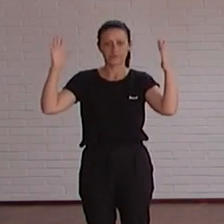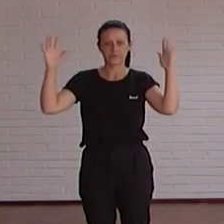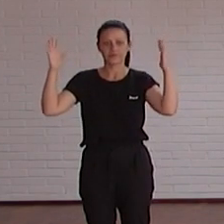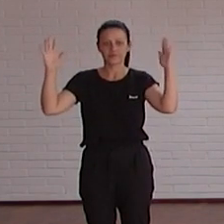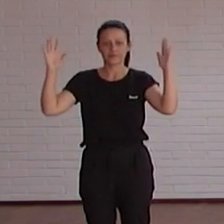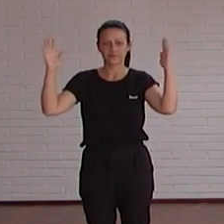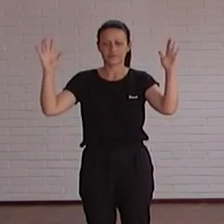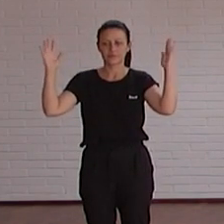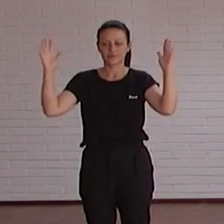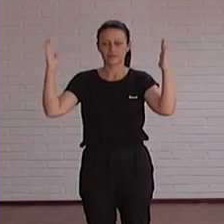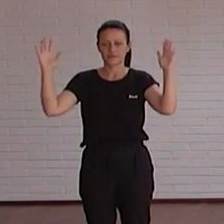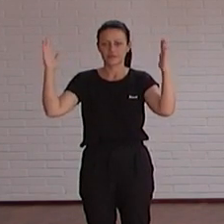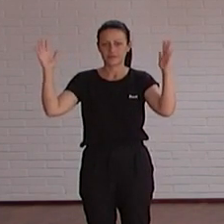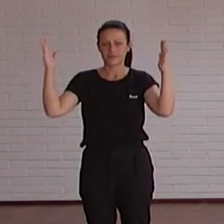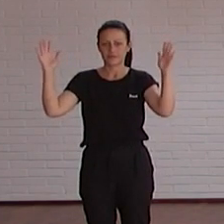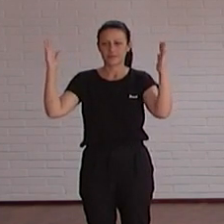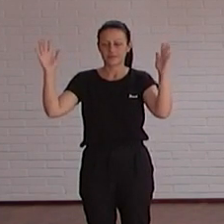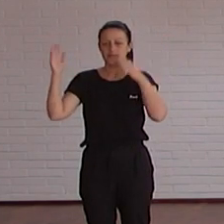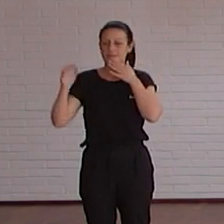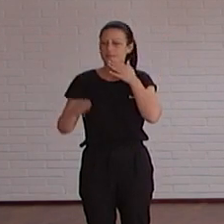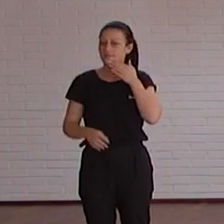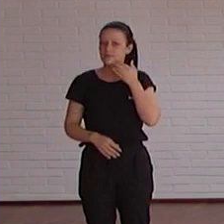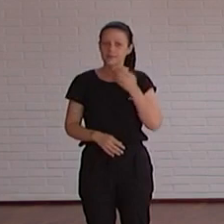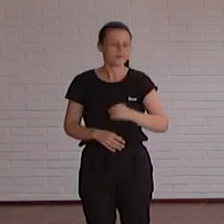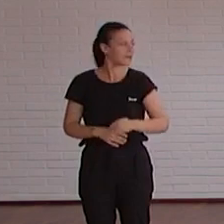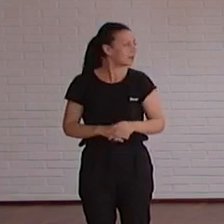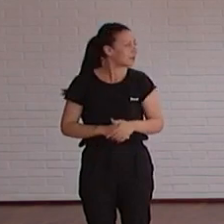aplausos aplausos aplausos